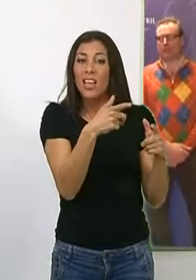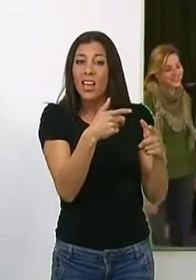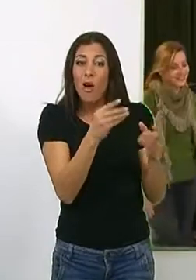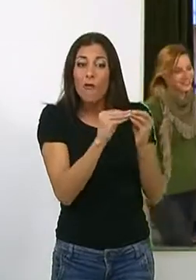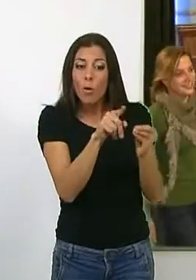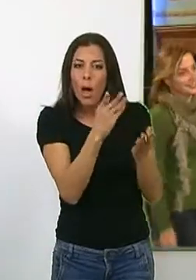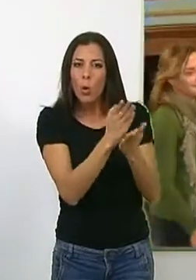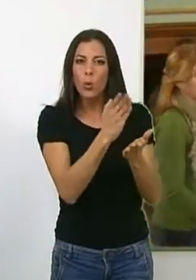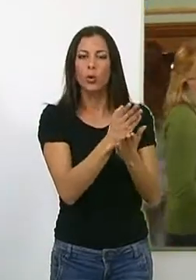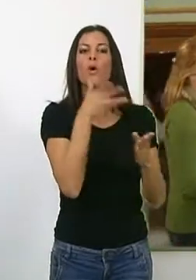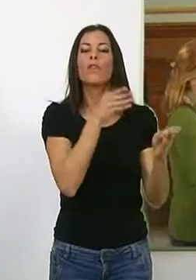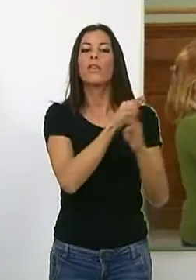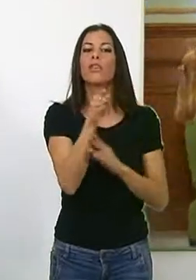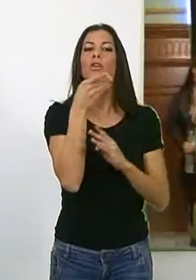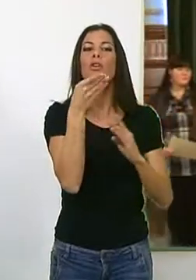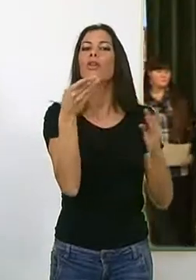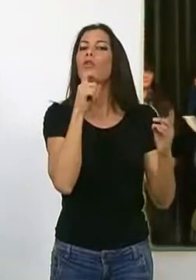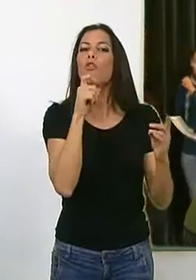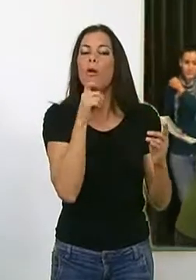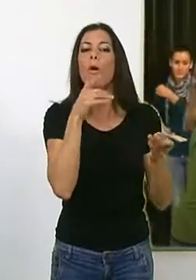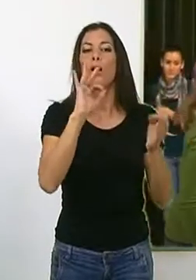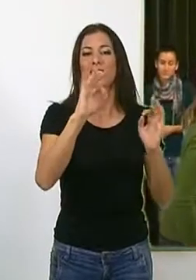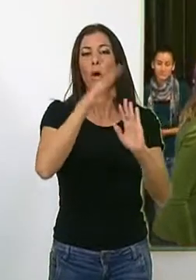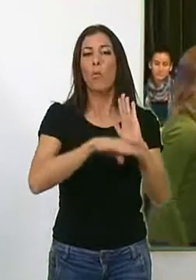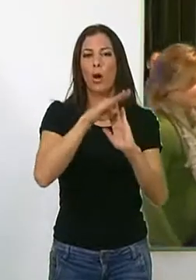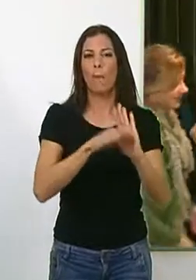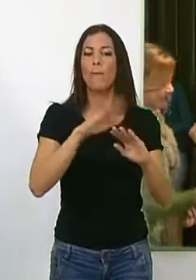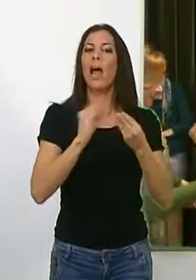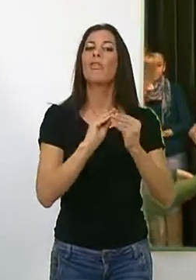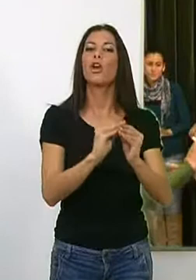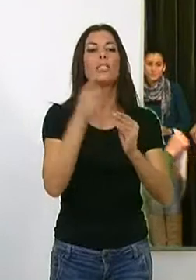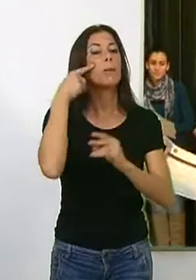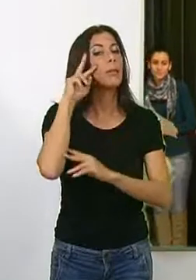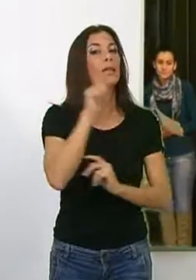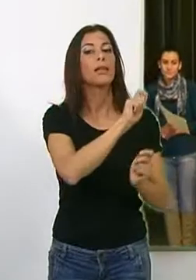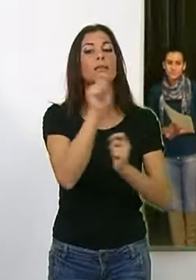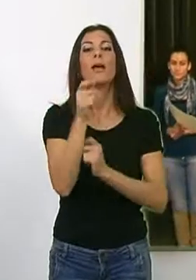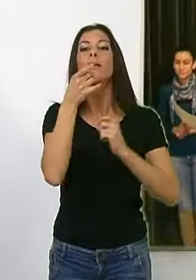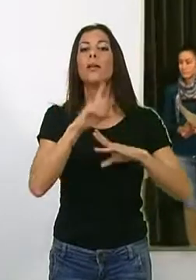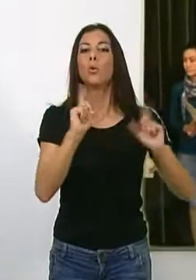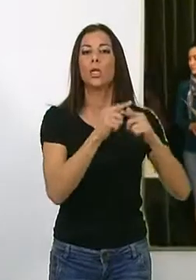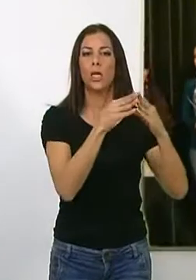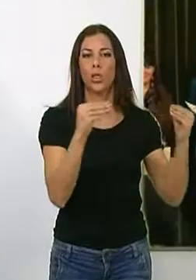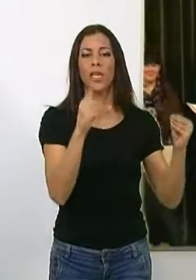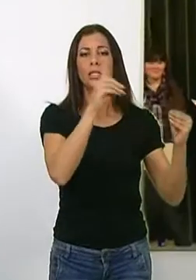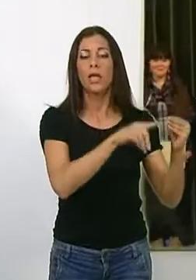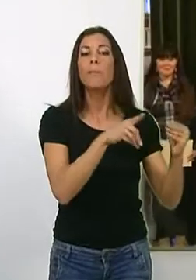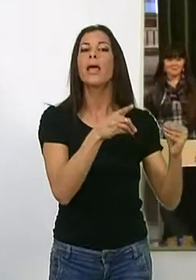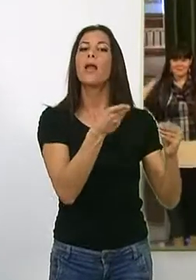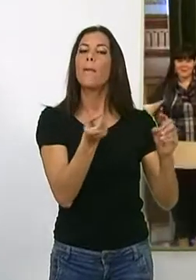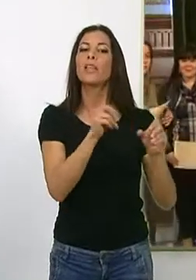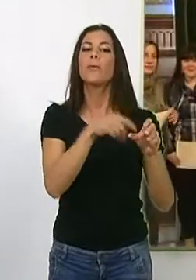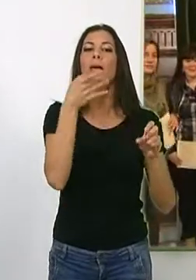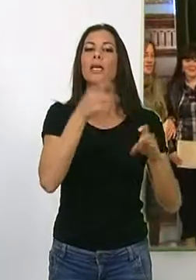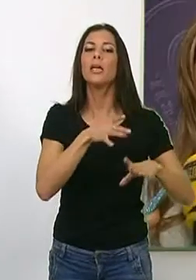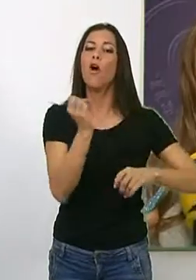tipo de cursos que están financiados por el programa de acciones experimentales de la Junta de Andalucía conjuntamente